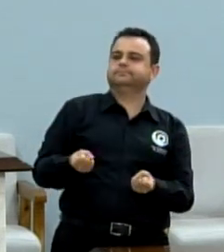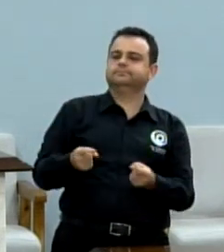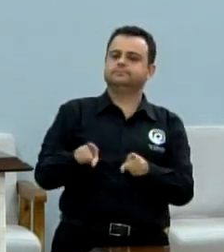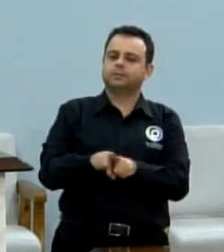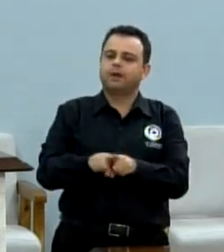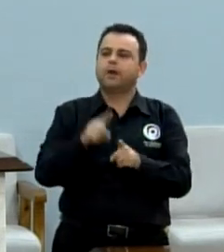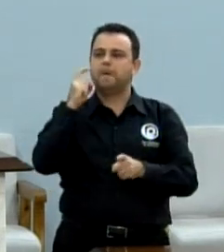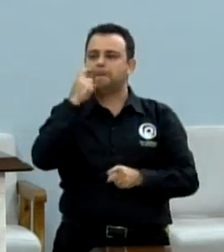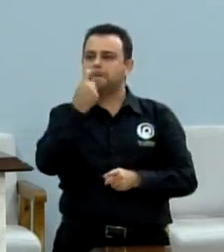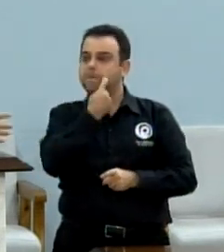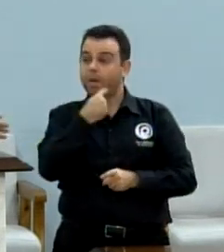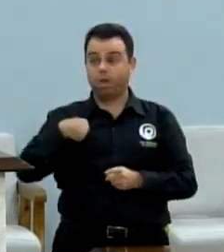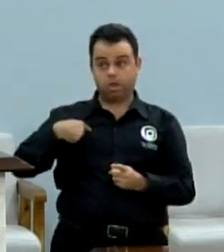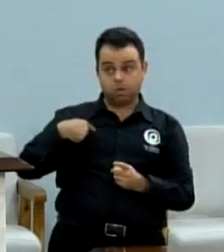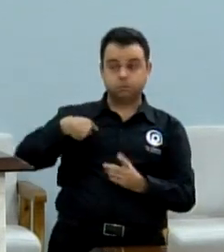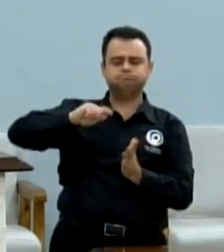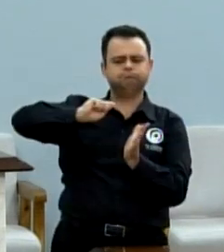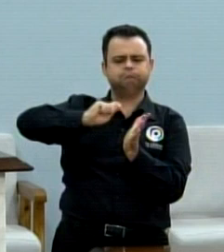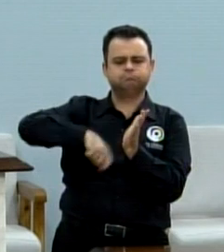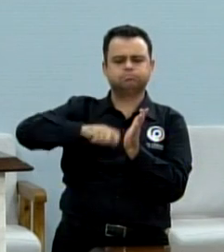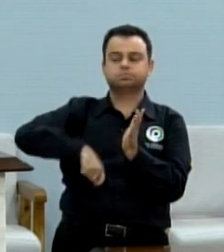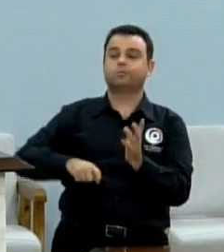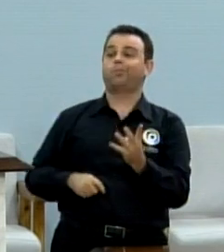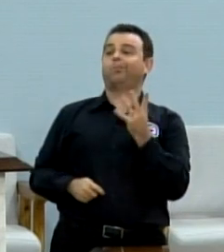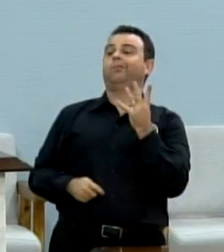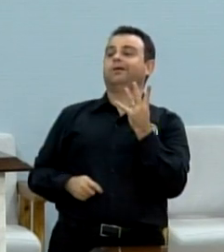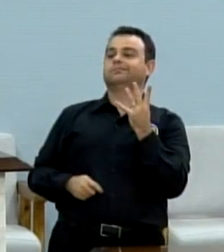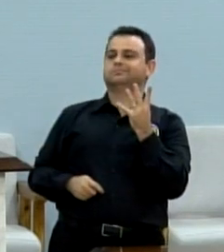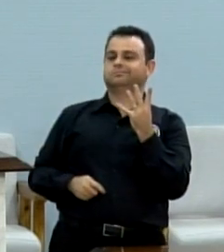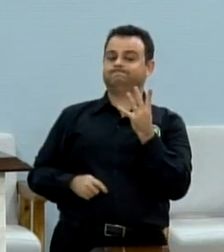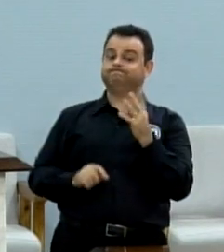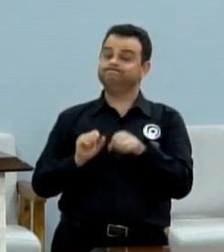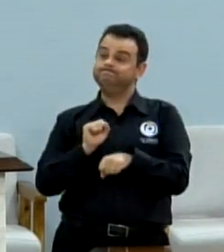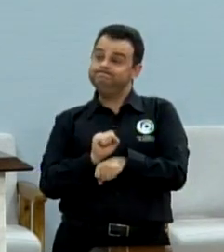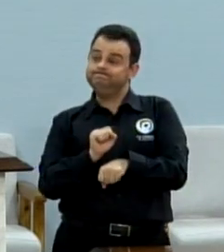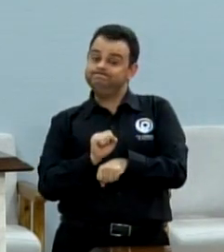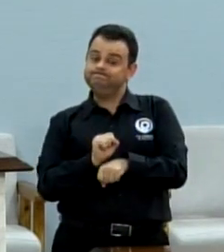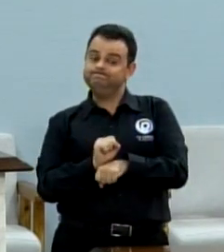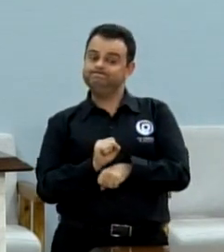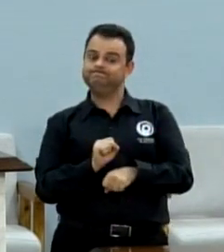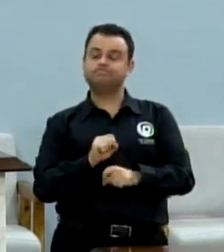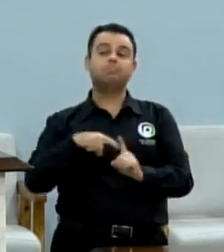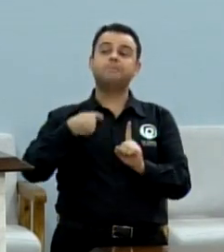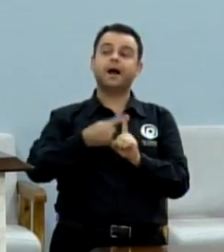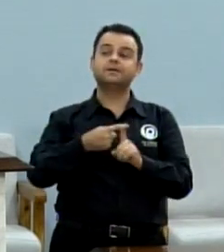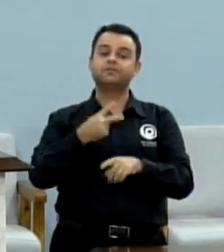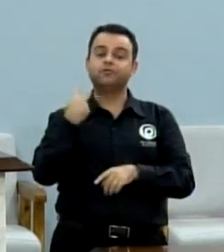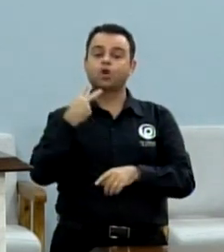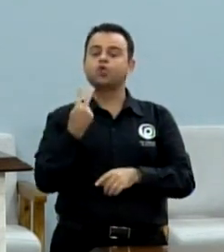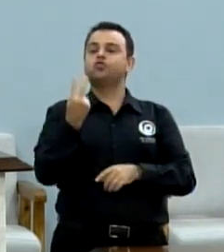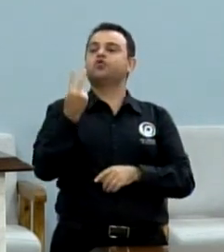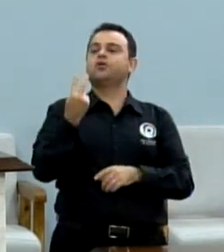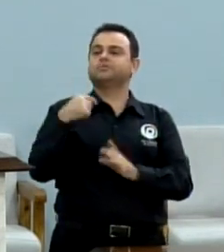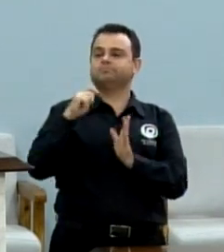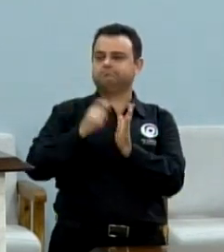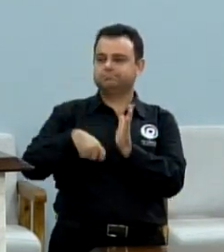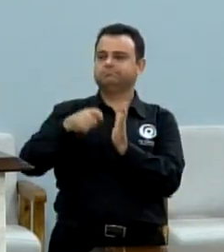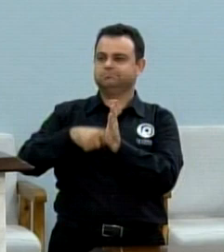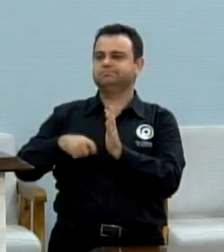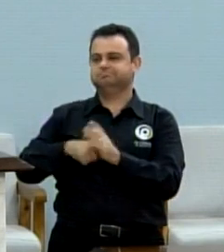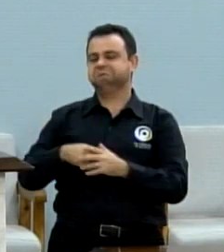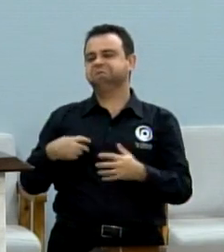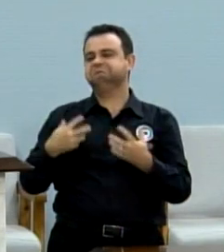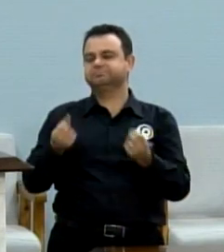Menezes e eu assinamos. Estamos aí aguardando mais duas assinaturas para que esse procedimento possa, enfim, ser